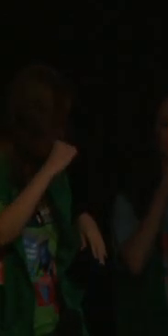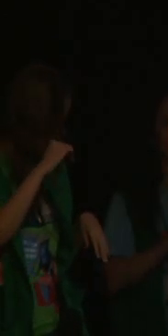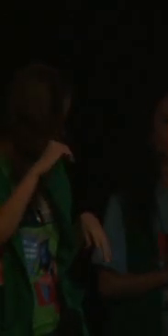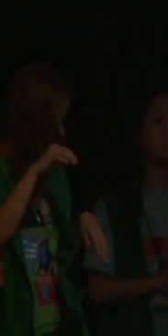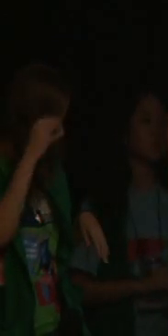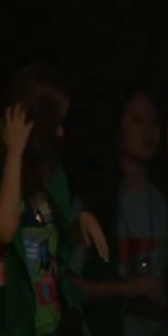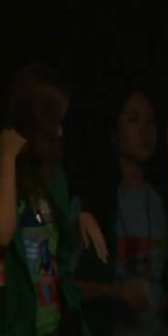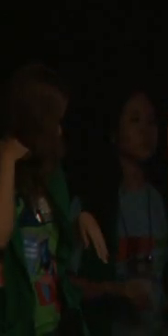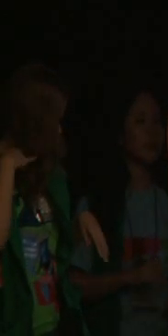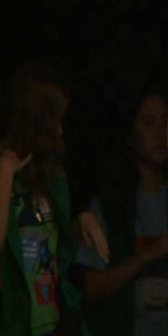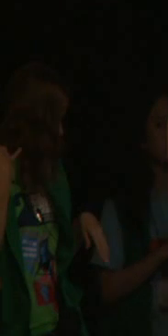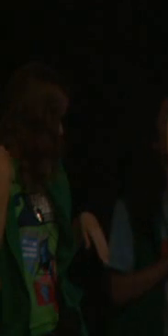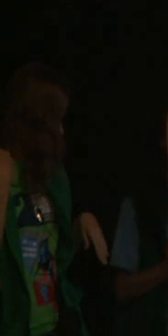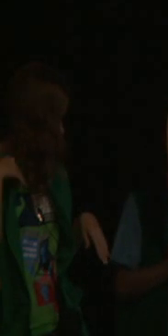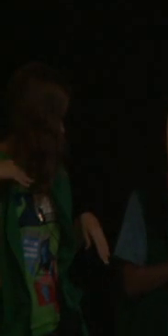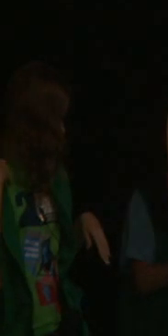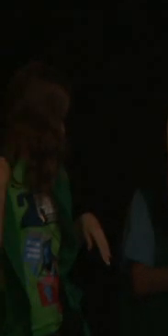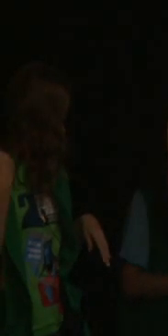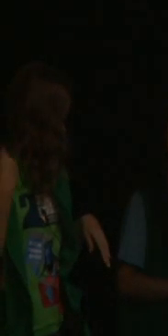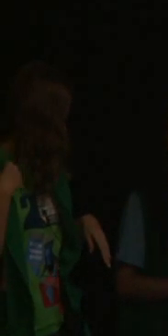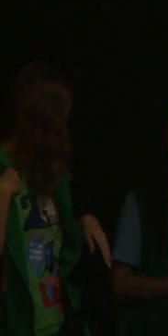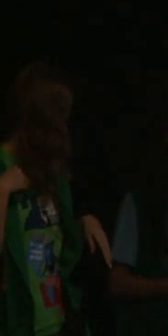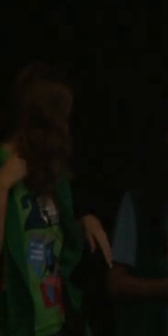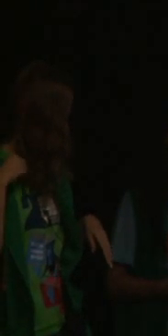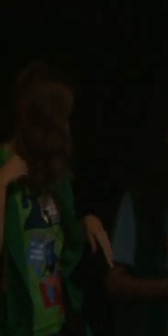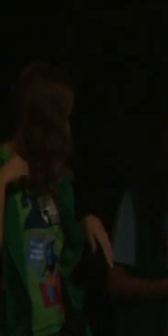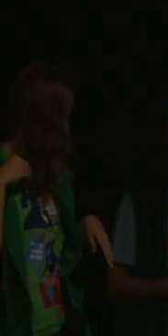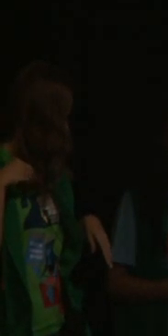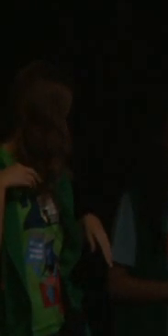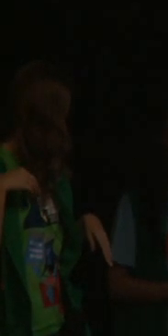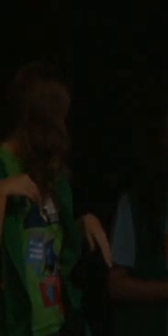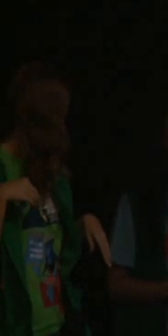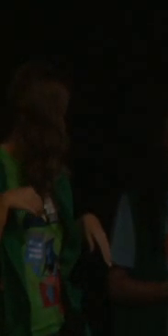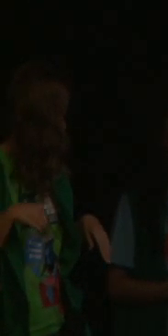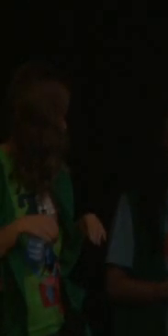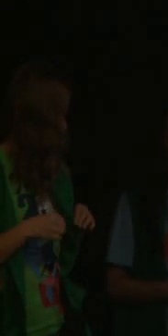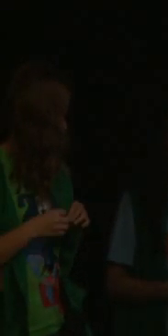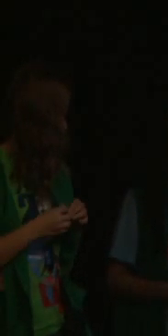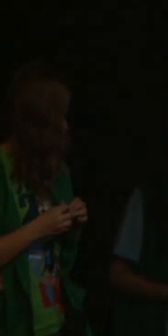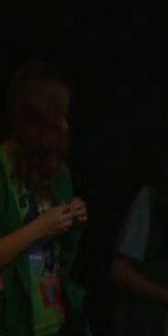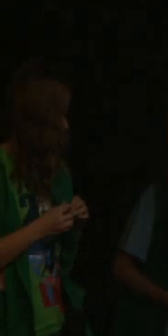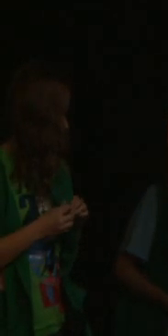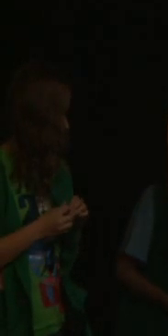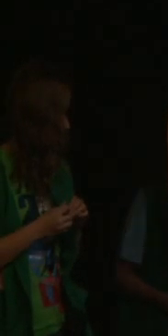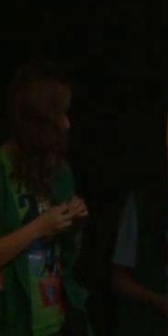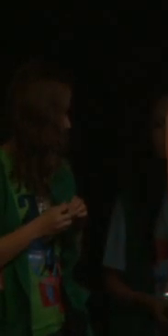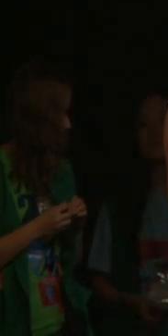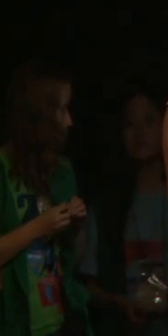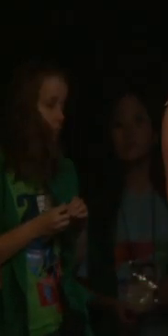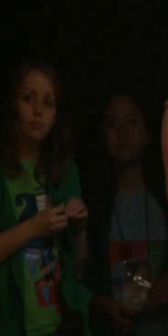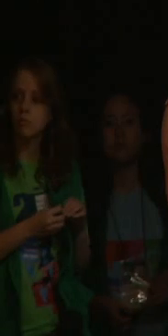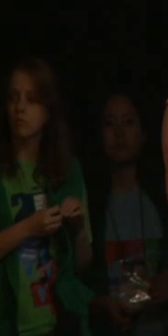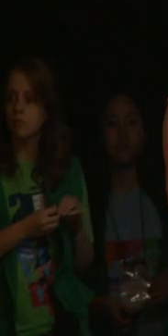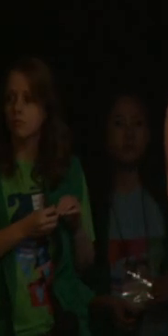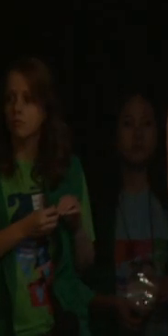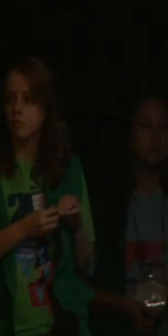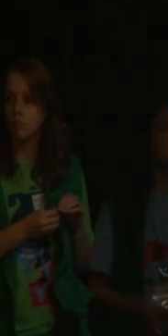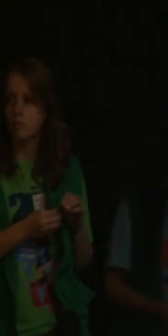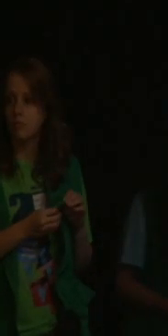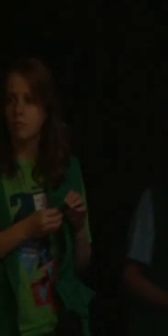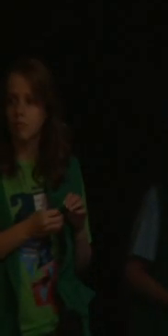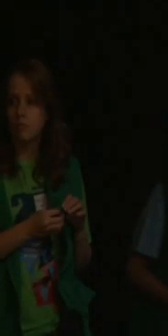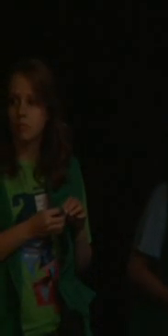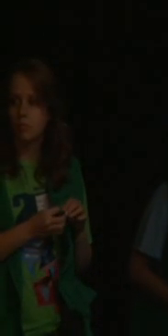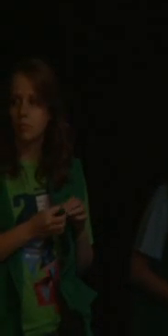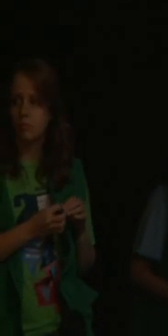amostra possamos inventar formas de intervir ainda mais e melhor para restaurar a condição humana de cada uma e de cada